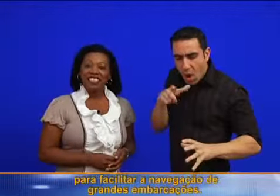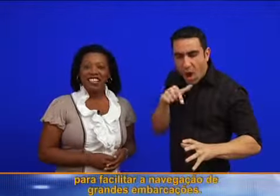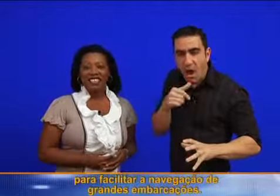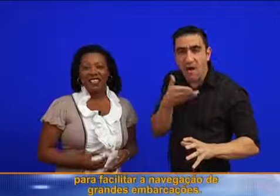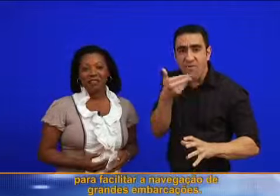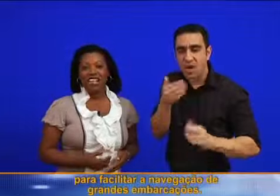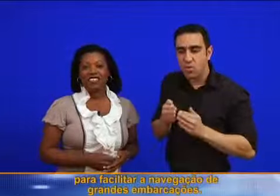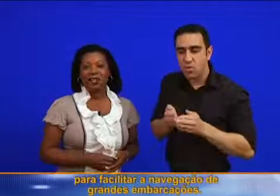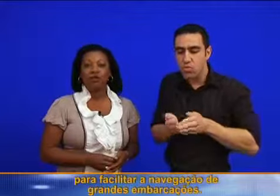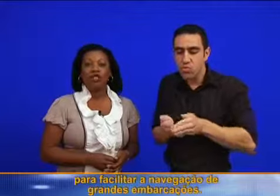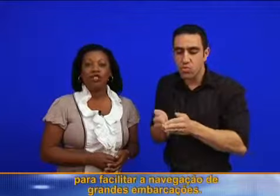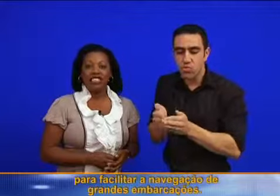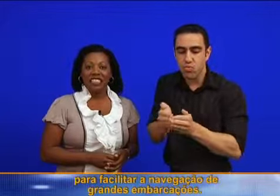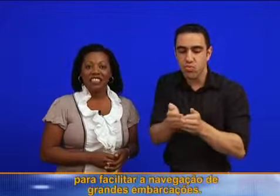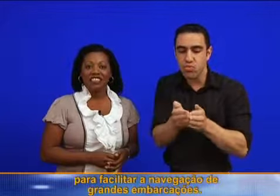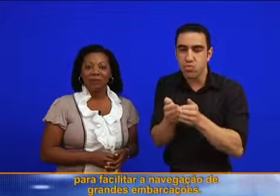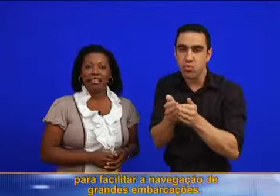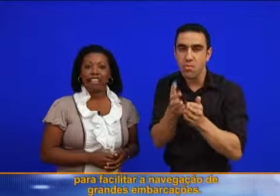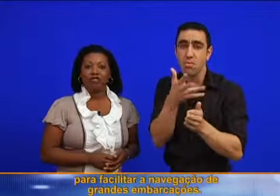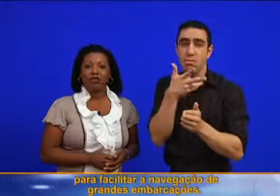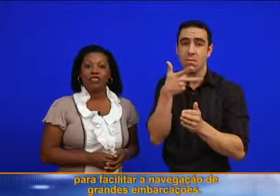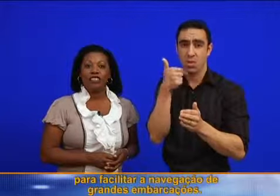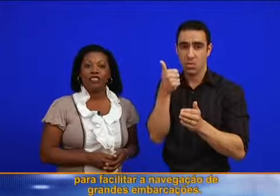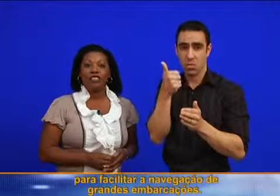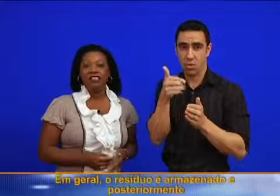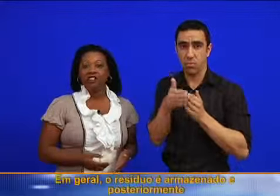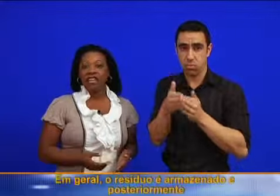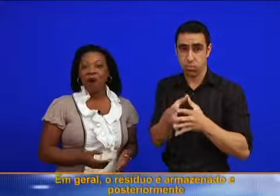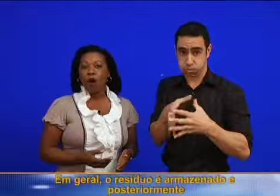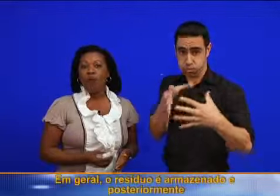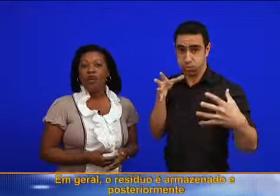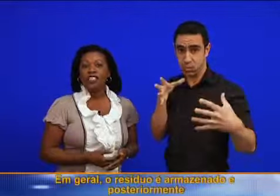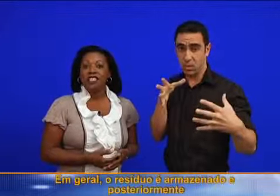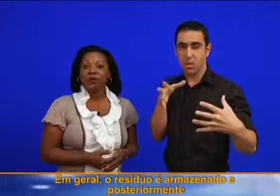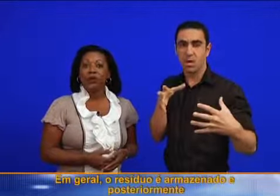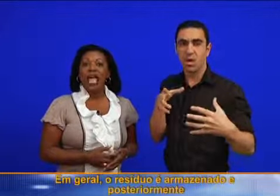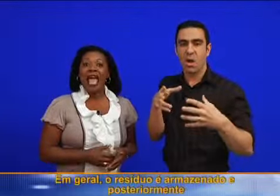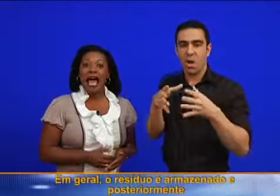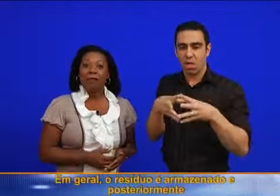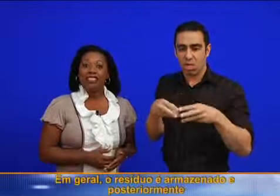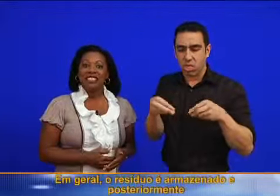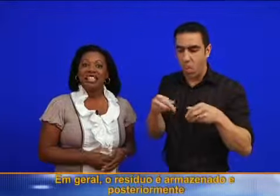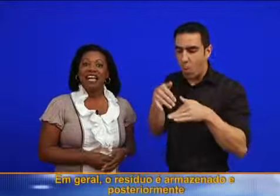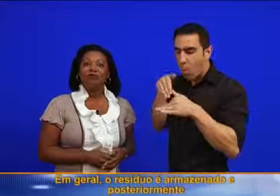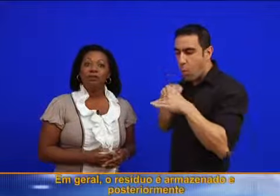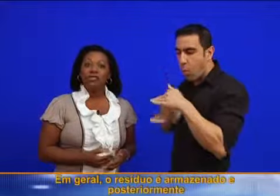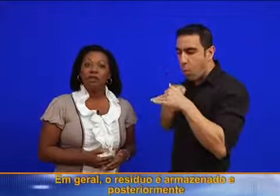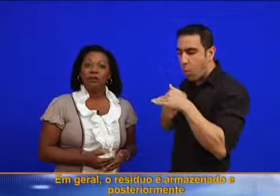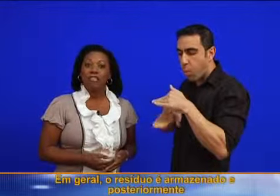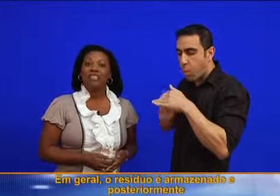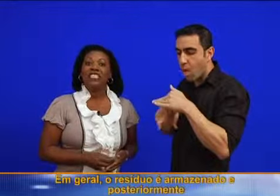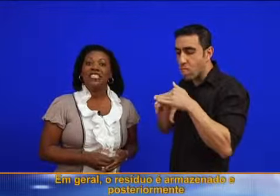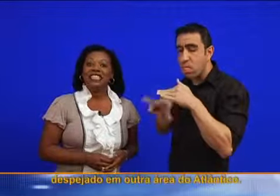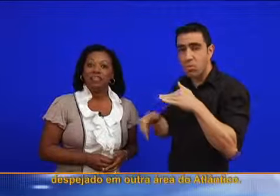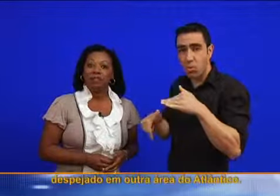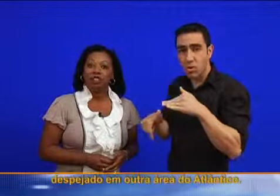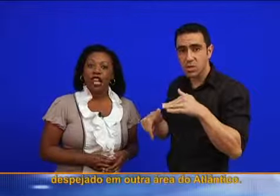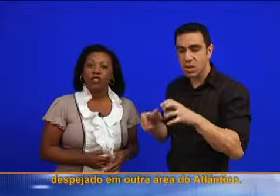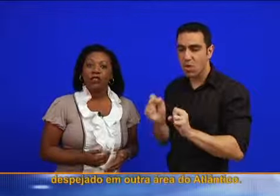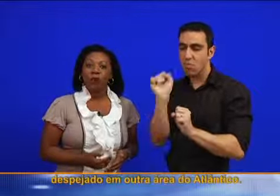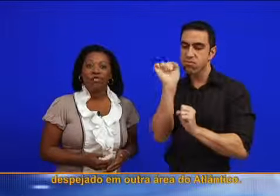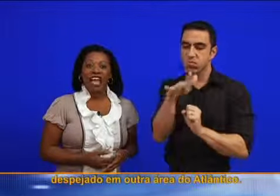facilitar a navegação de grandes embarcações. Em geral, o resíduo é armazenado e, posteriormente,